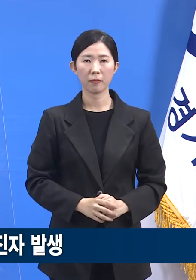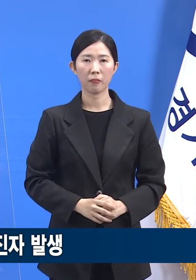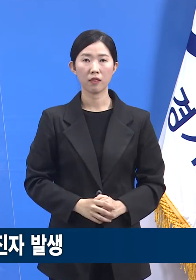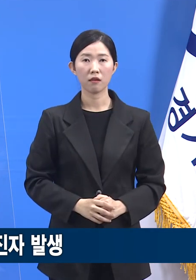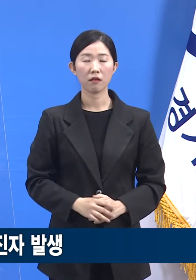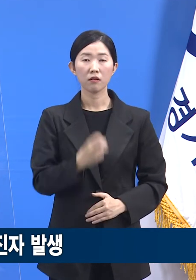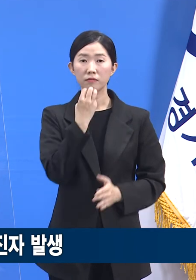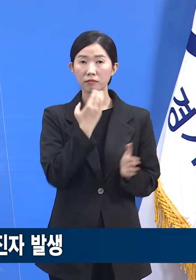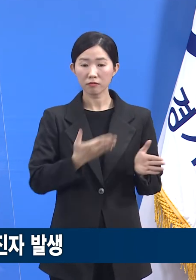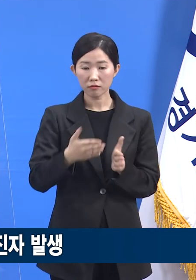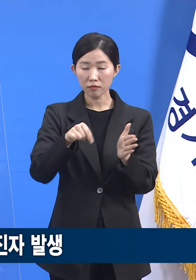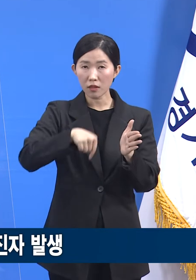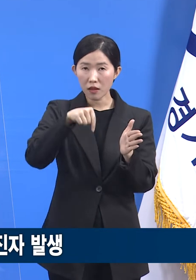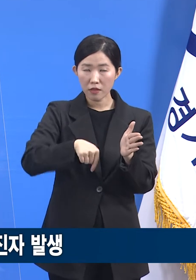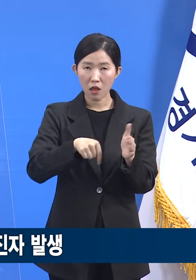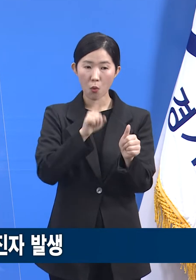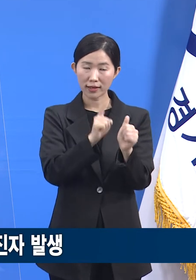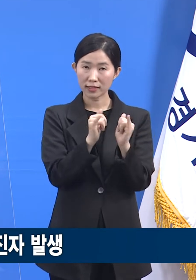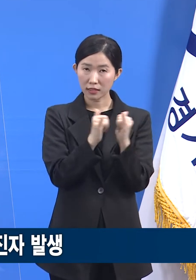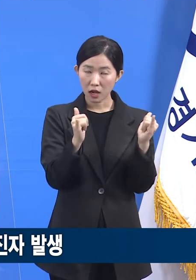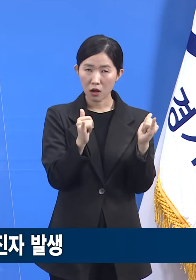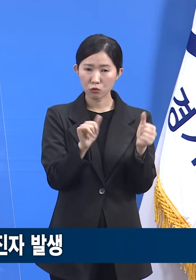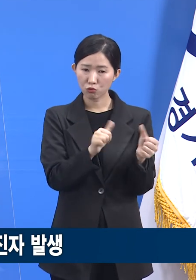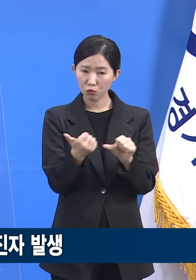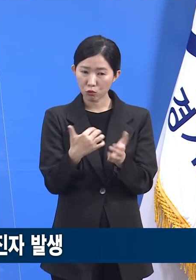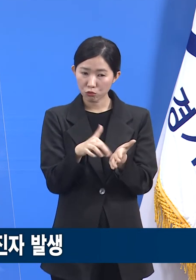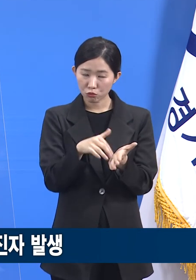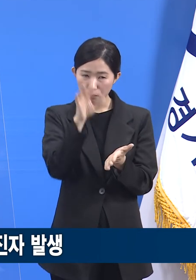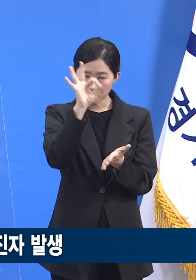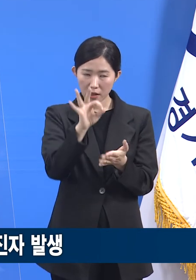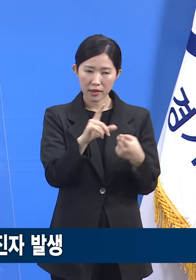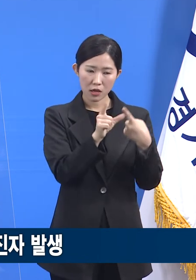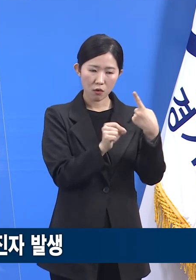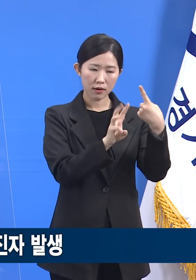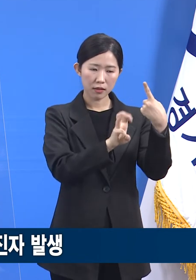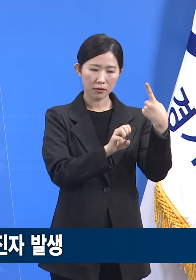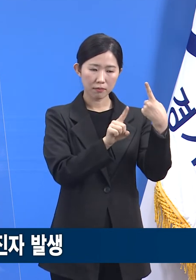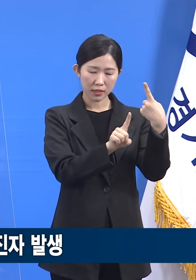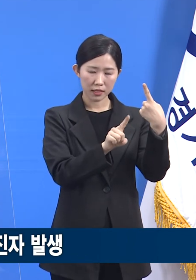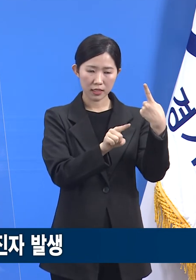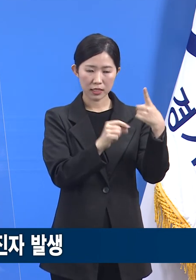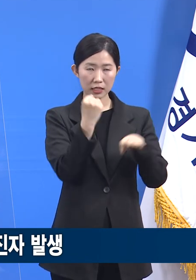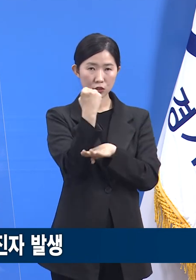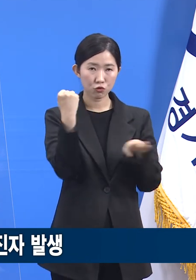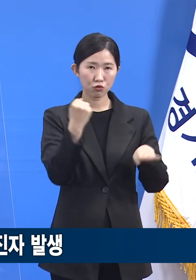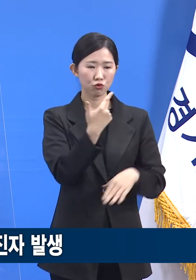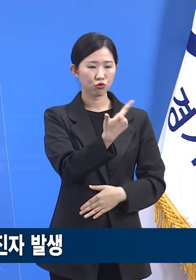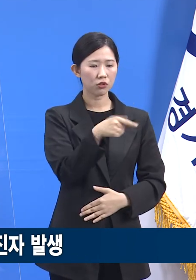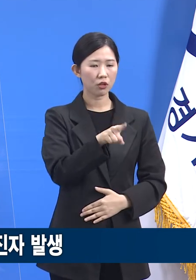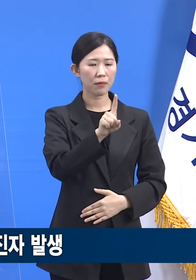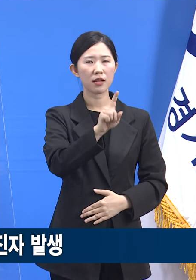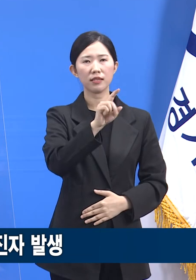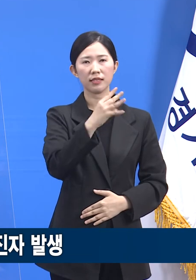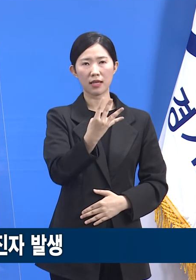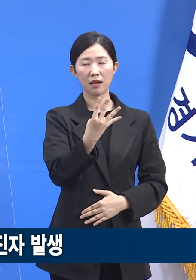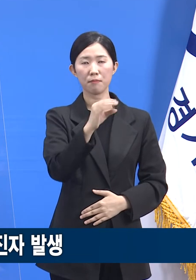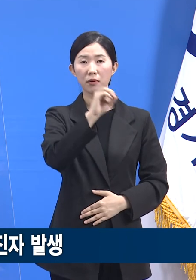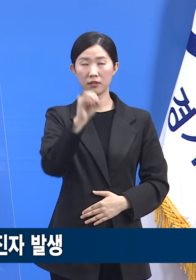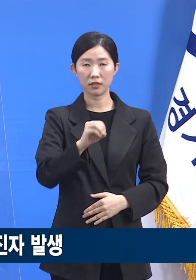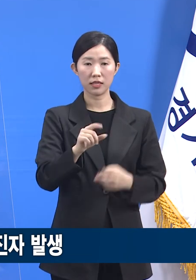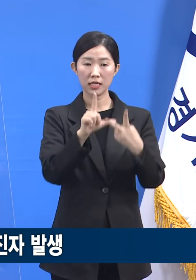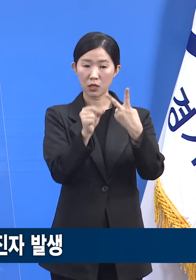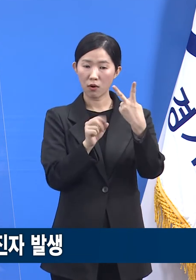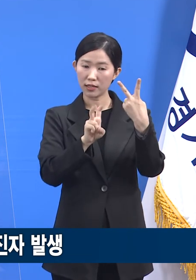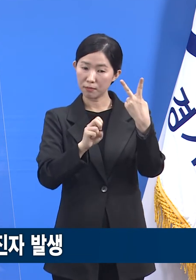경기도 확진자의 치명률 통계를 보면 1월 31일 24시 기준 2.14% 2월